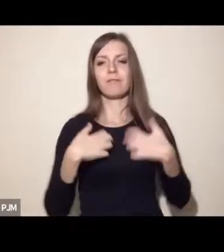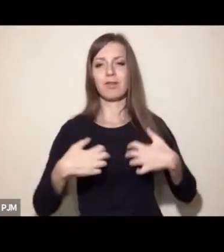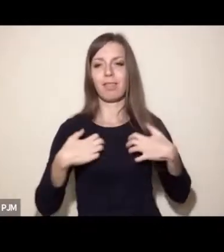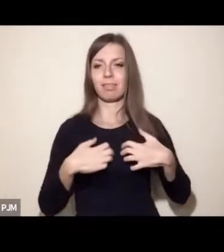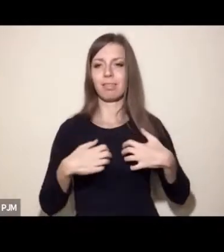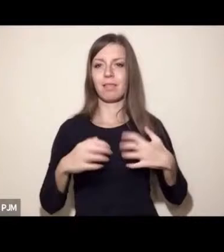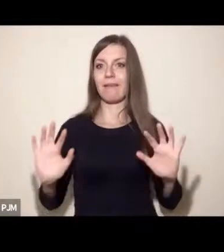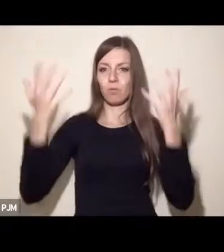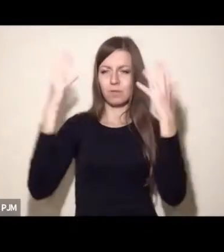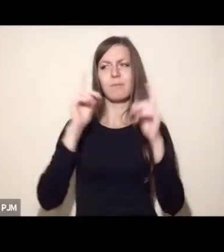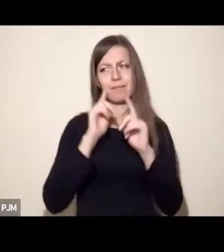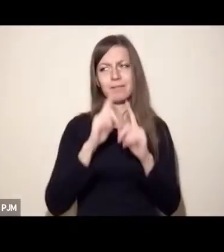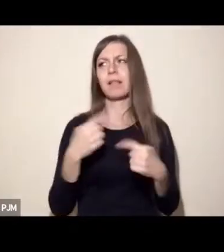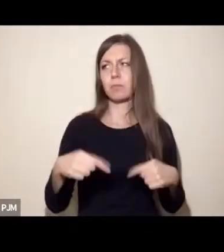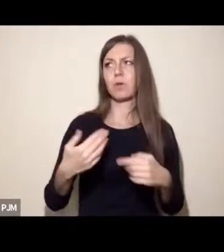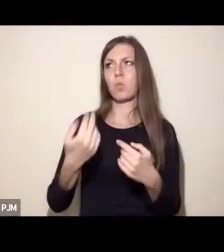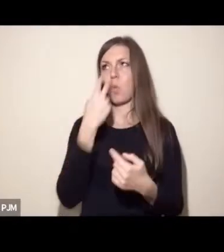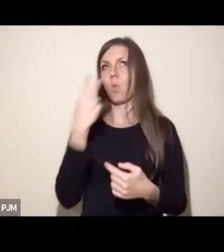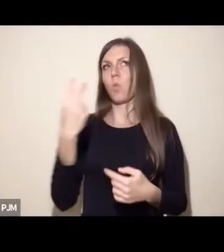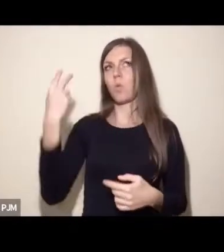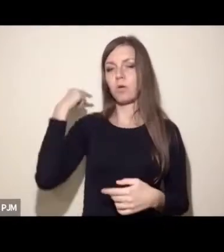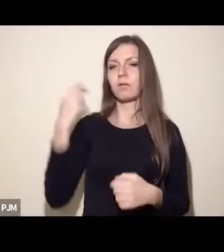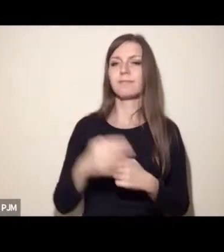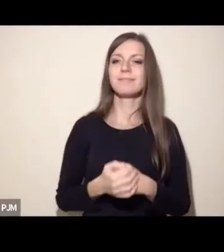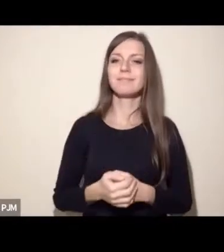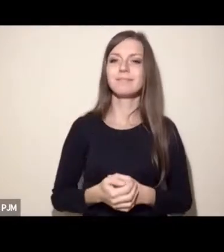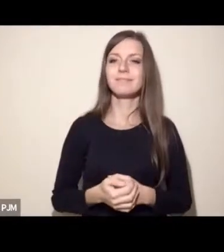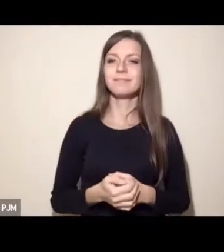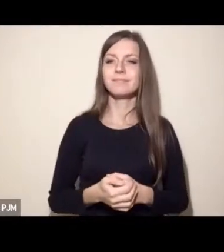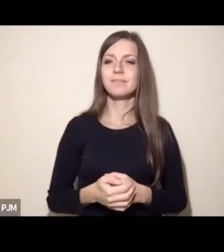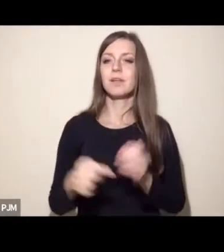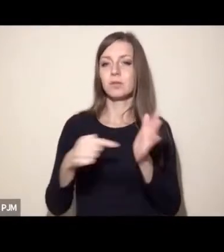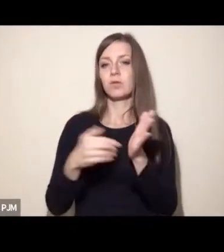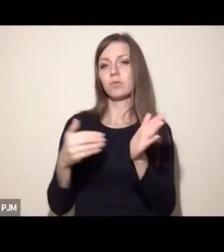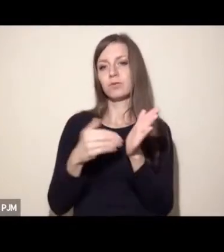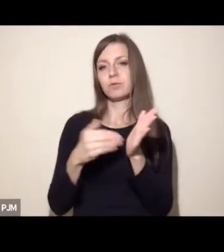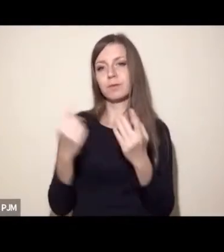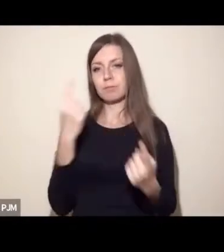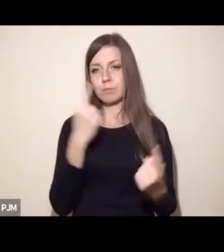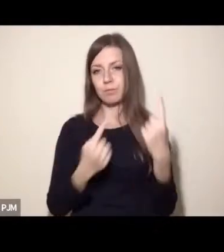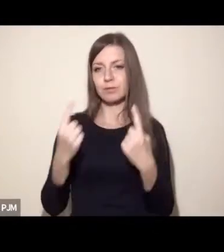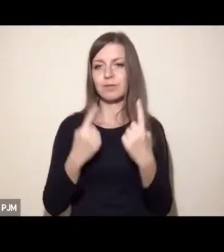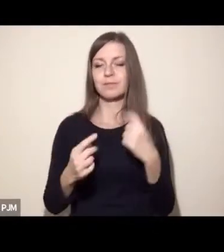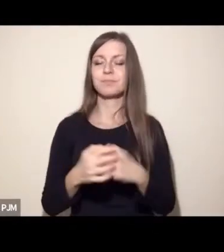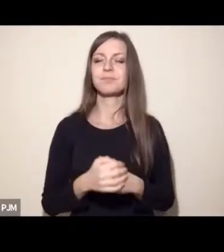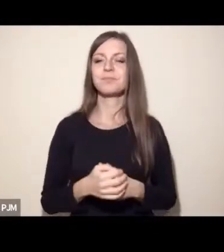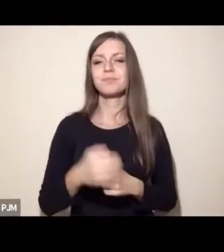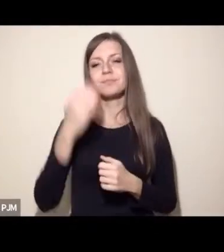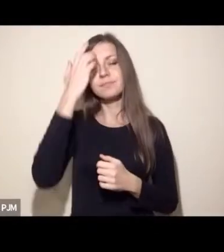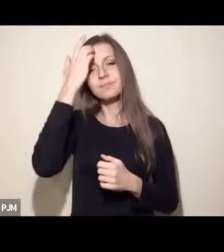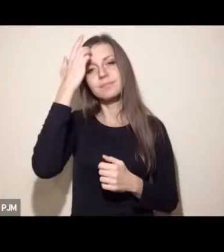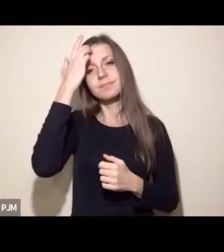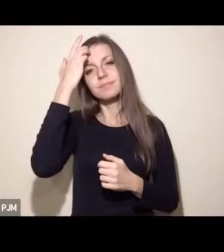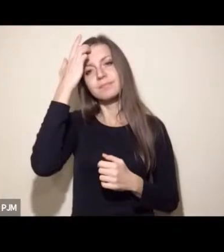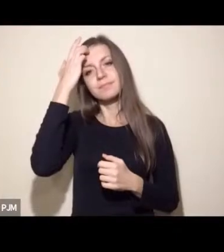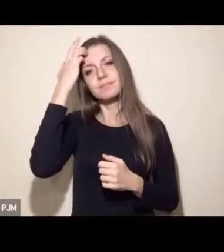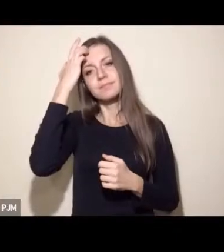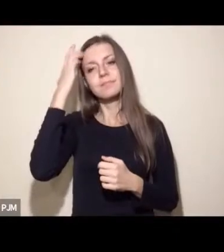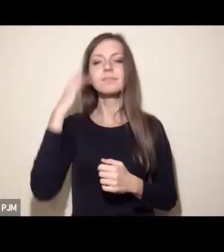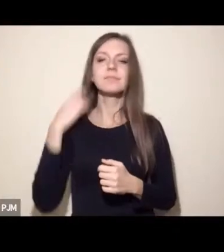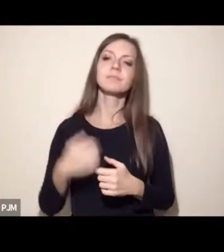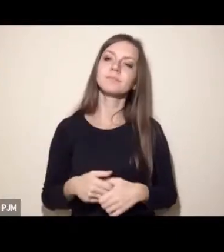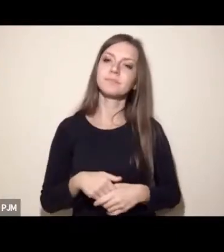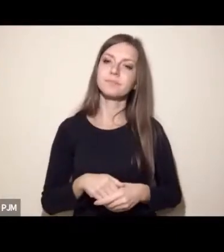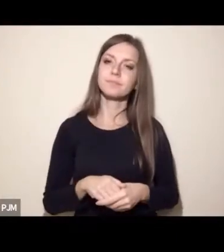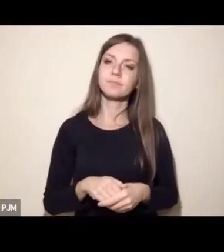Oczywiście to jest fakt niezaprzeczalny, ale jest on również bardzo znamienny. Trzeba go wziąć pod uwagę w działaniu społecznym, o czym świadczy